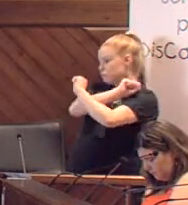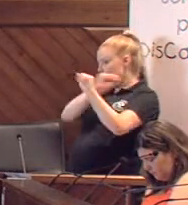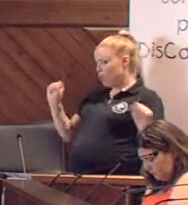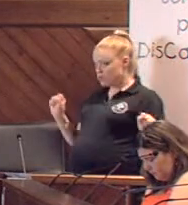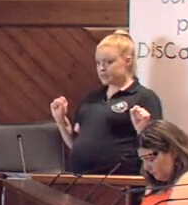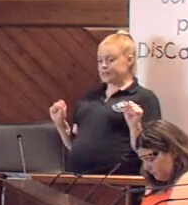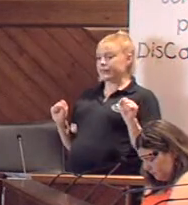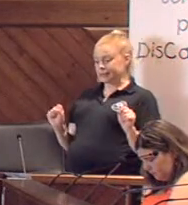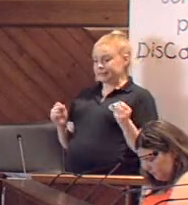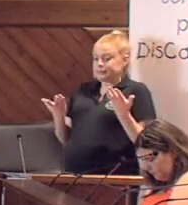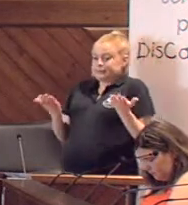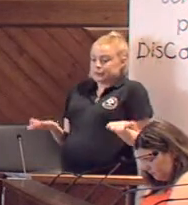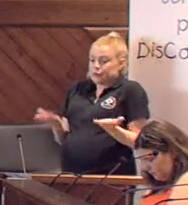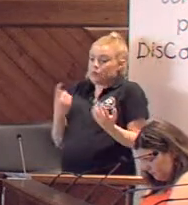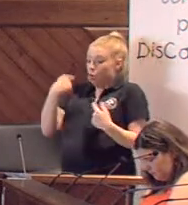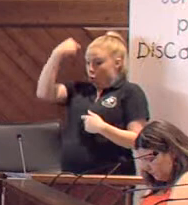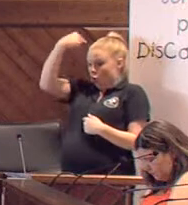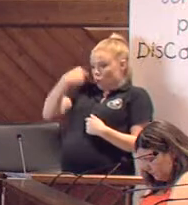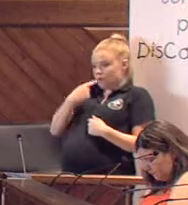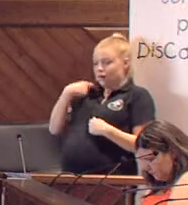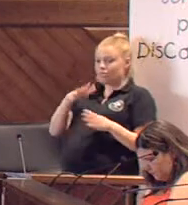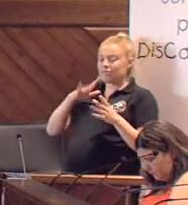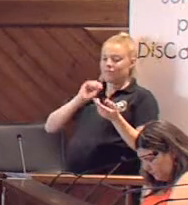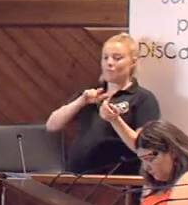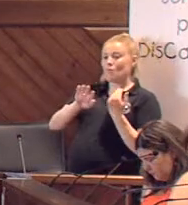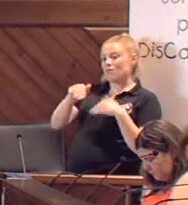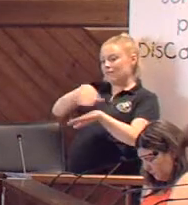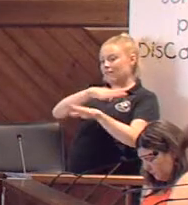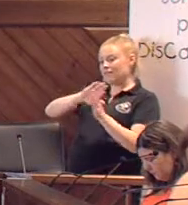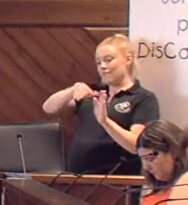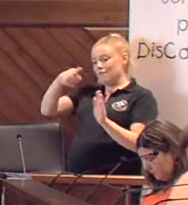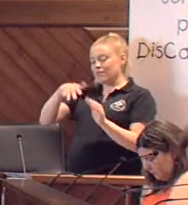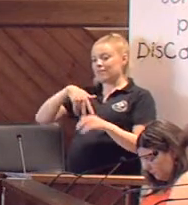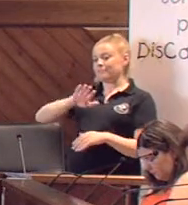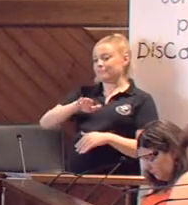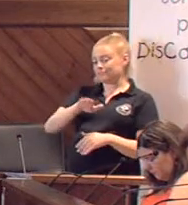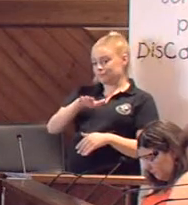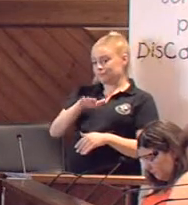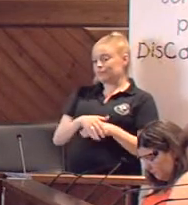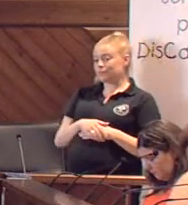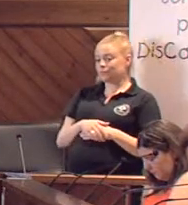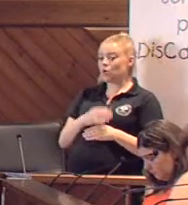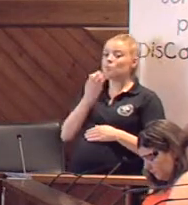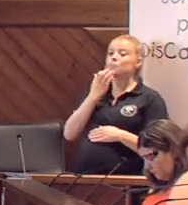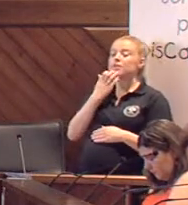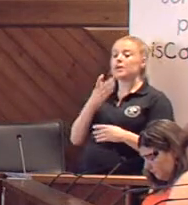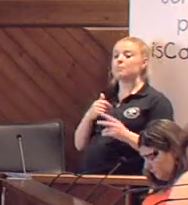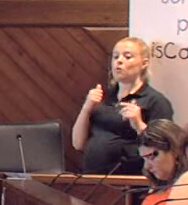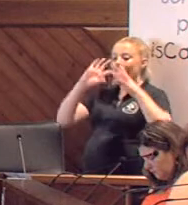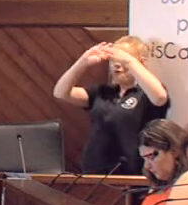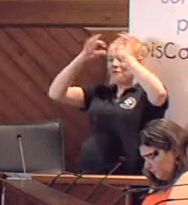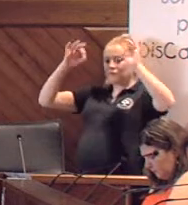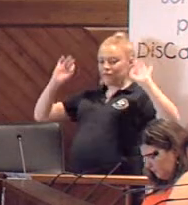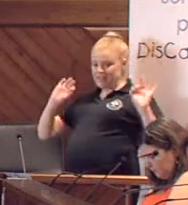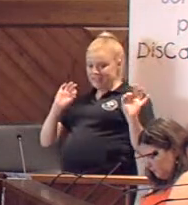imposible, por lo que nos vemos obligados a circular por la carretera. Como ejemplo, ponemos el acceso del recinto ferial